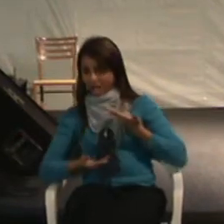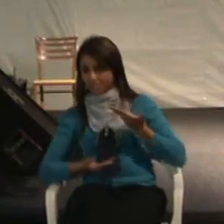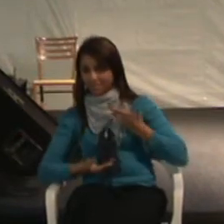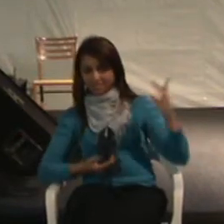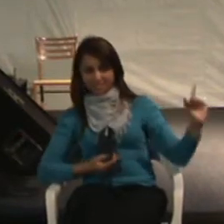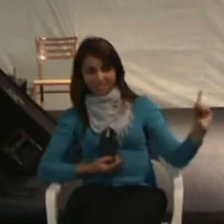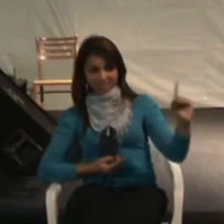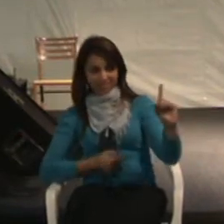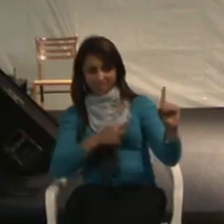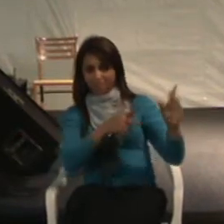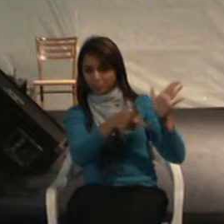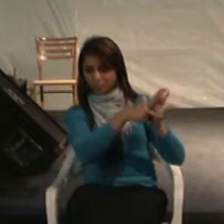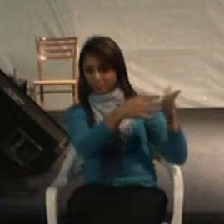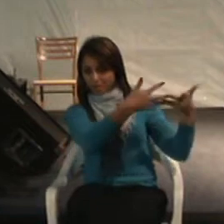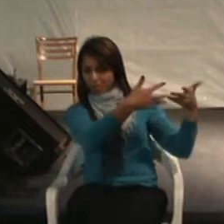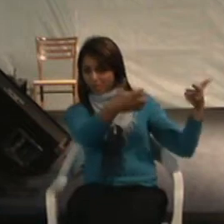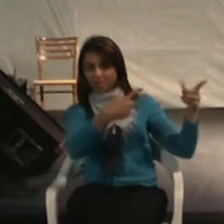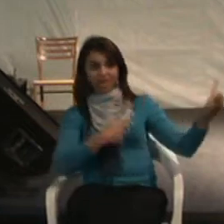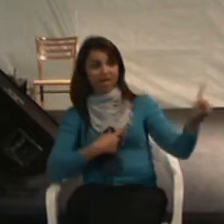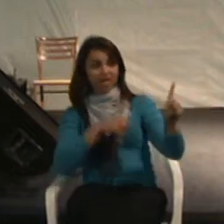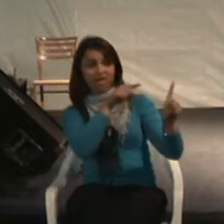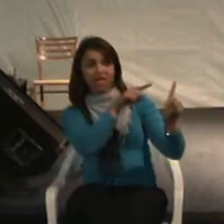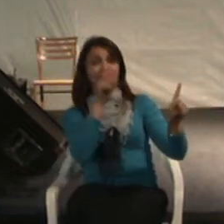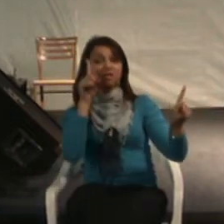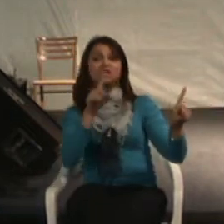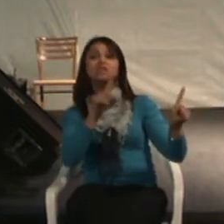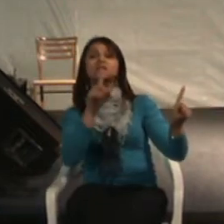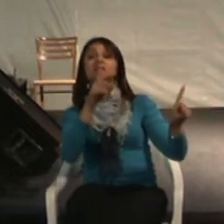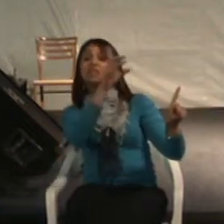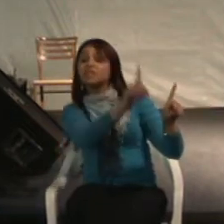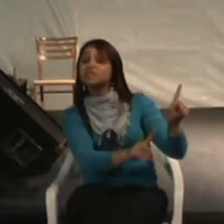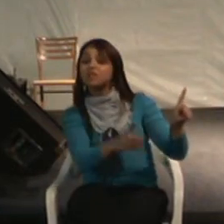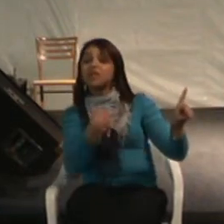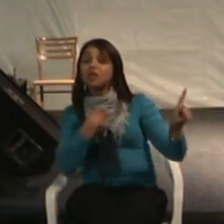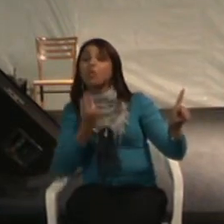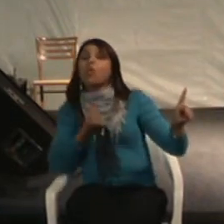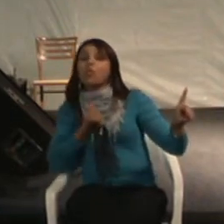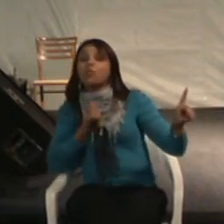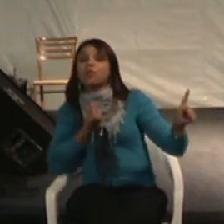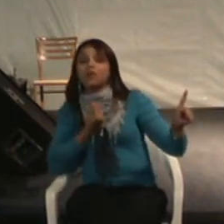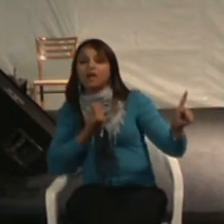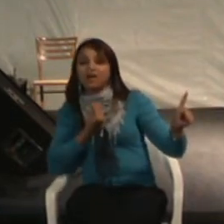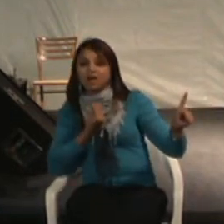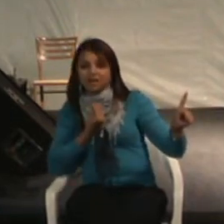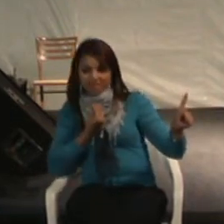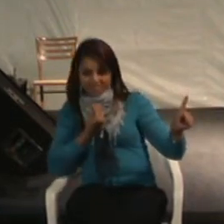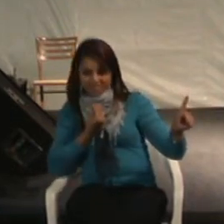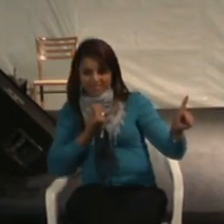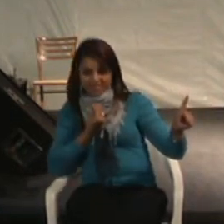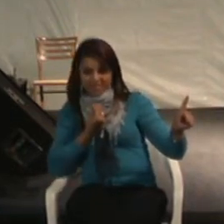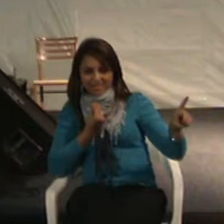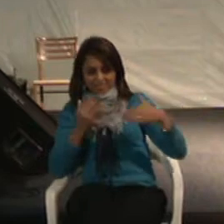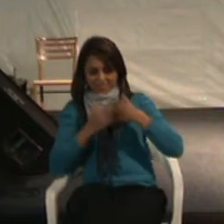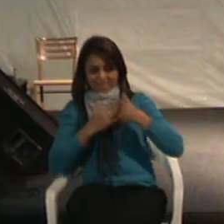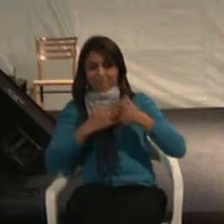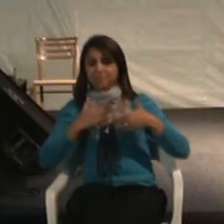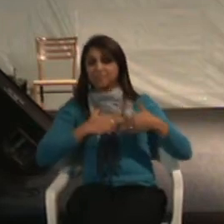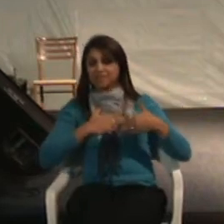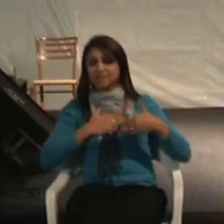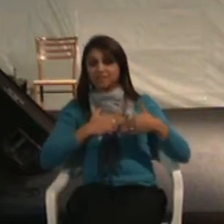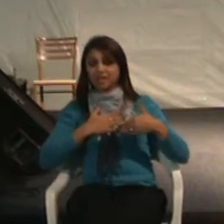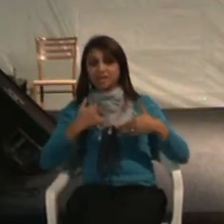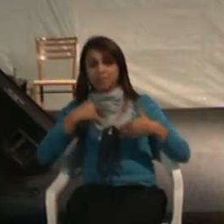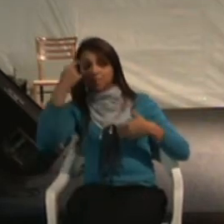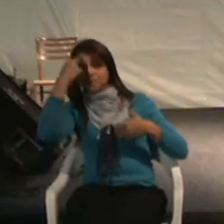outro copeliano com deficiência? O que é que você faz? Qual é o teu conceito?